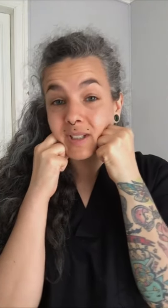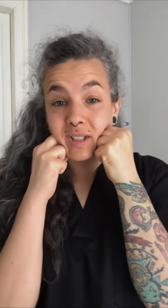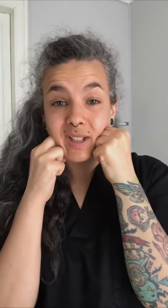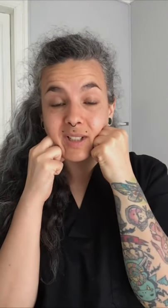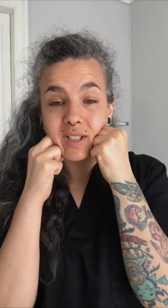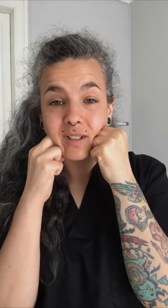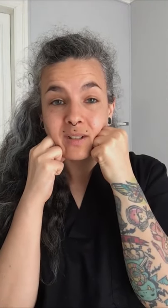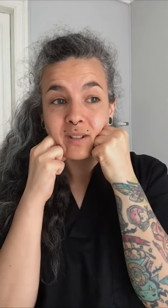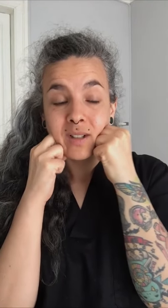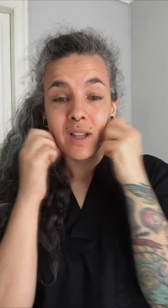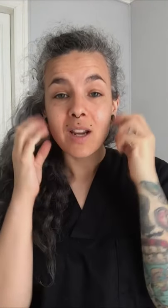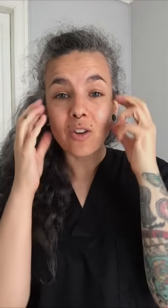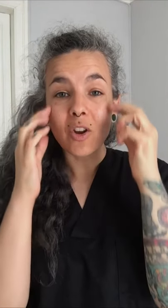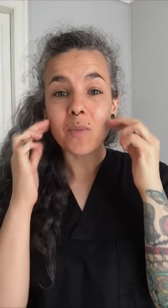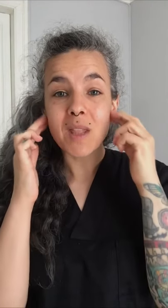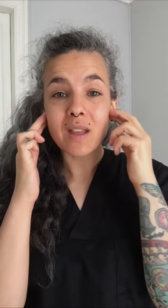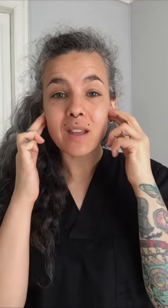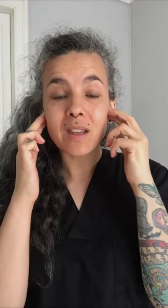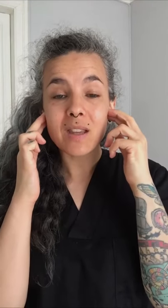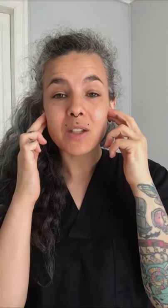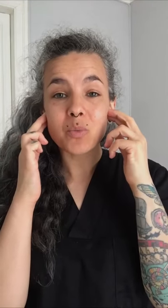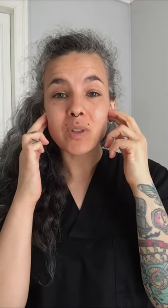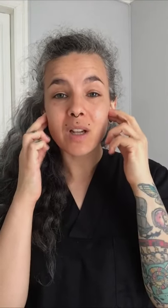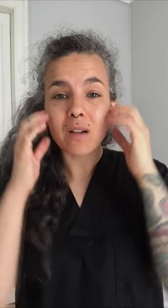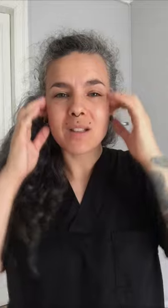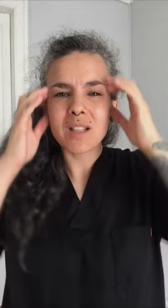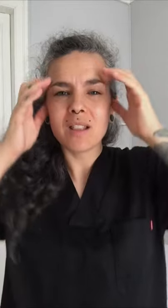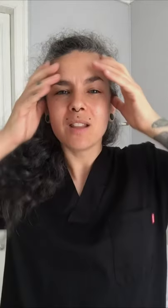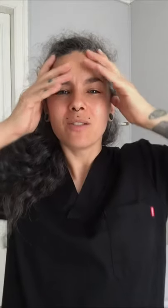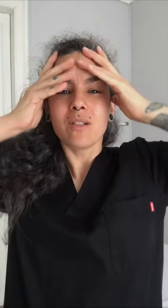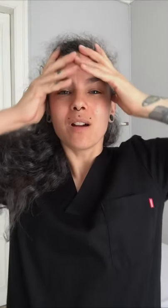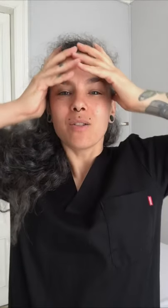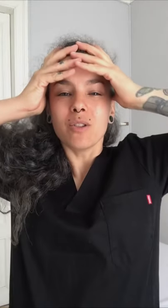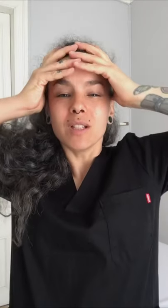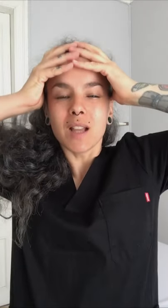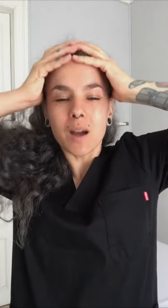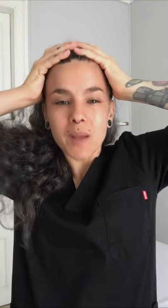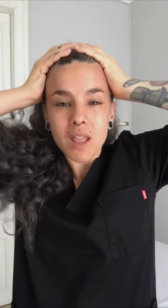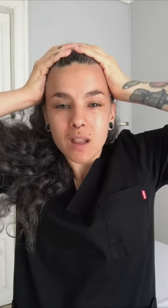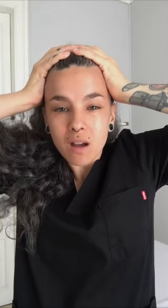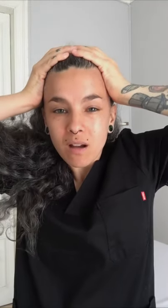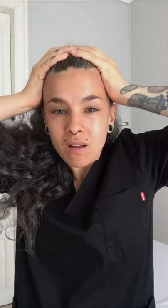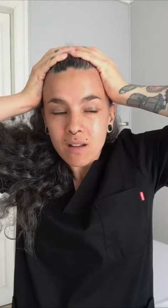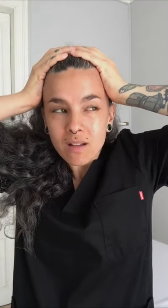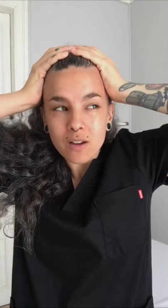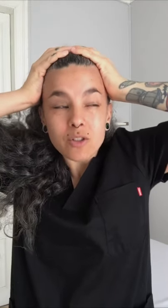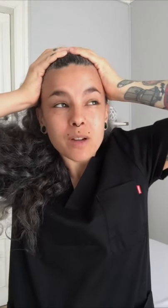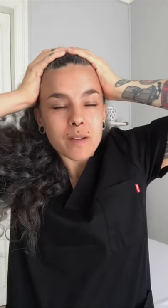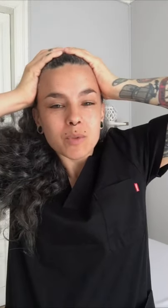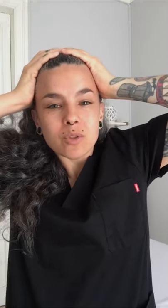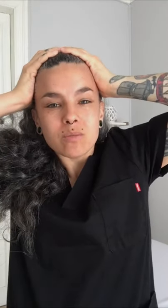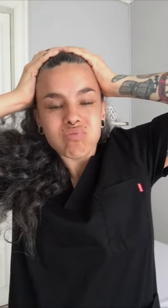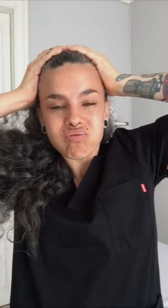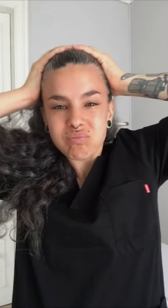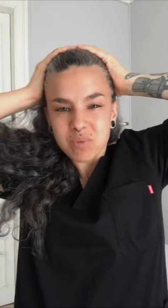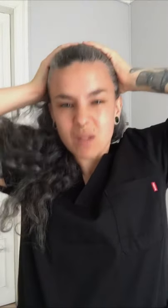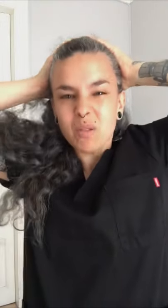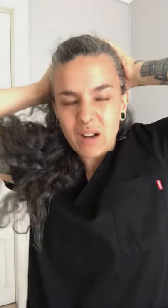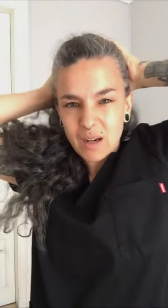descansa. Y lo que comienza aquí y después acaba extendiendo a dolores de cabeza, que no sabemos por qué me duele la